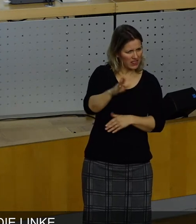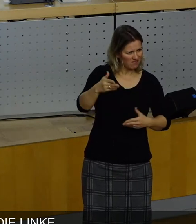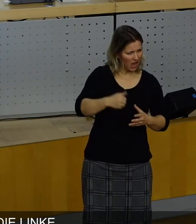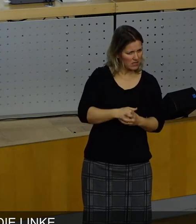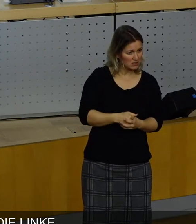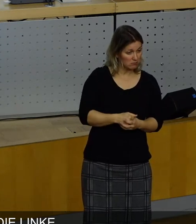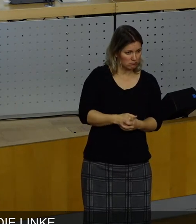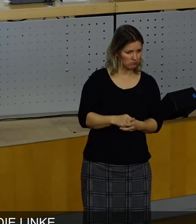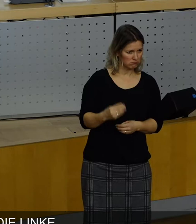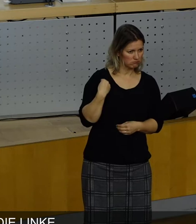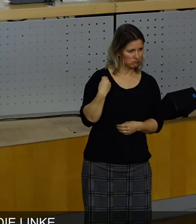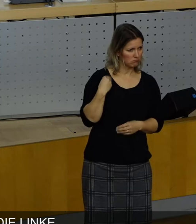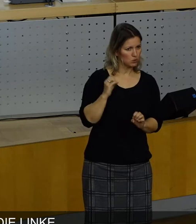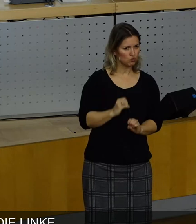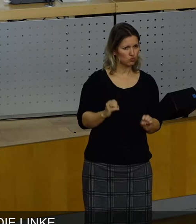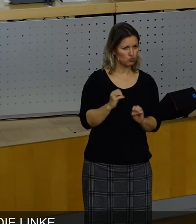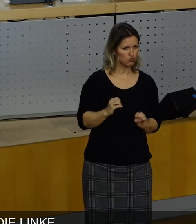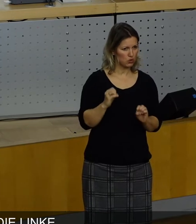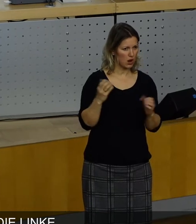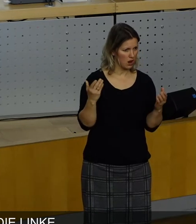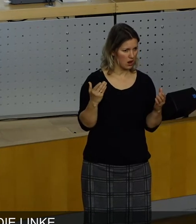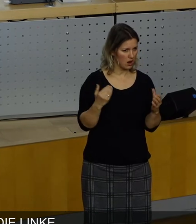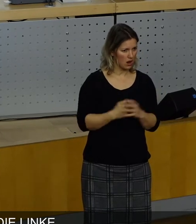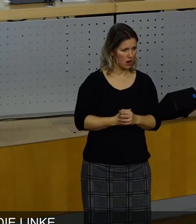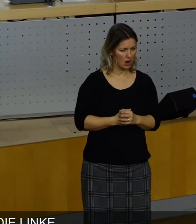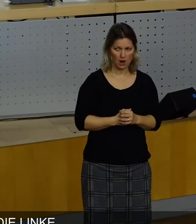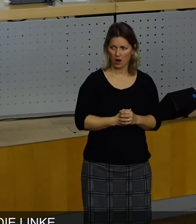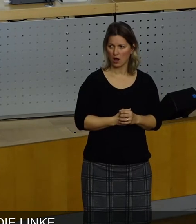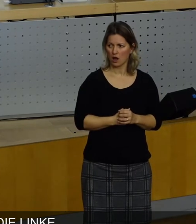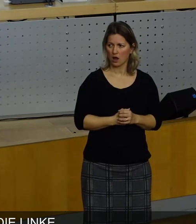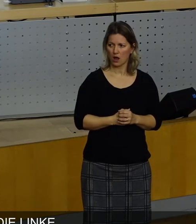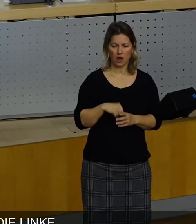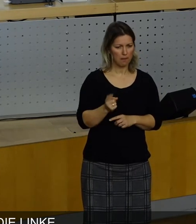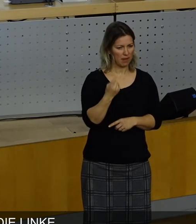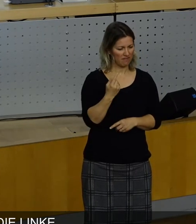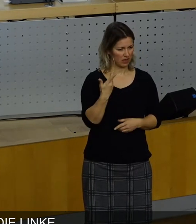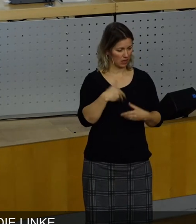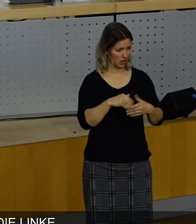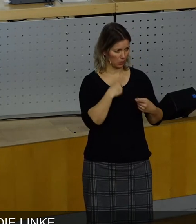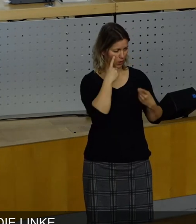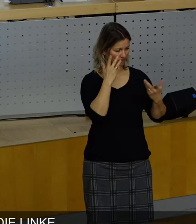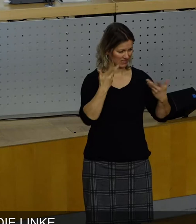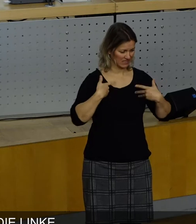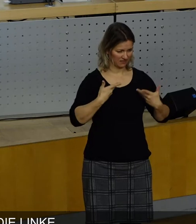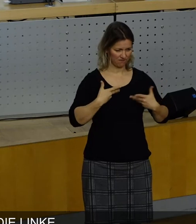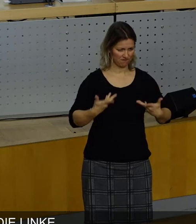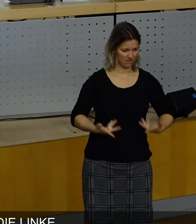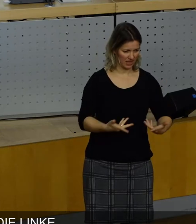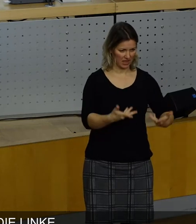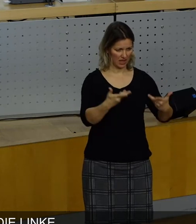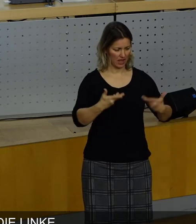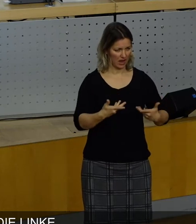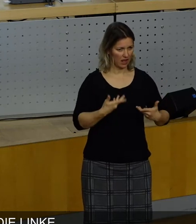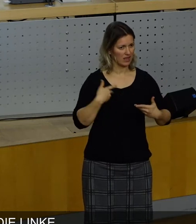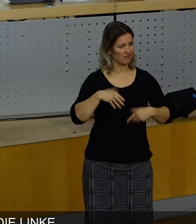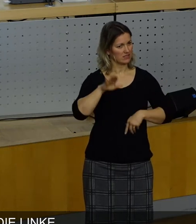keine Mitteilung erhalten. Sie wussten schlicht nicht, was sie wollten. Sie wurden dazu